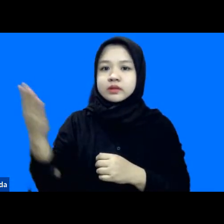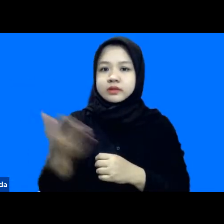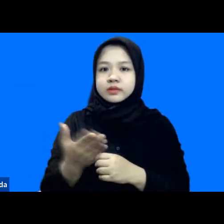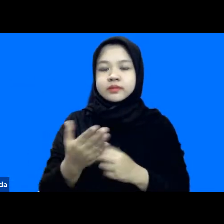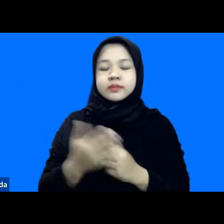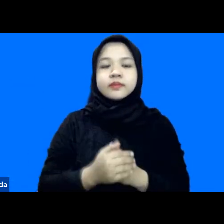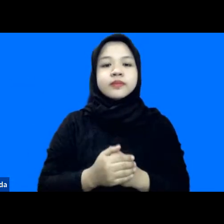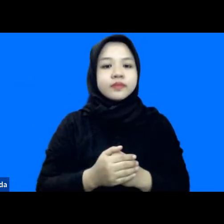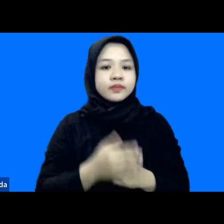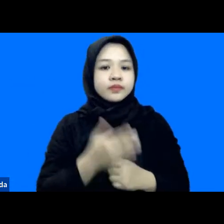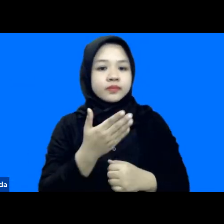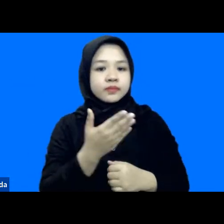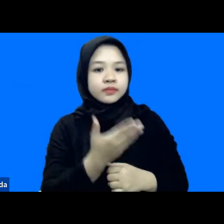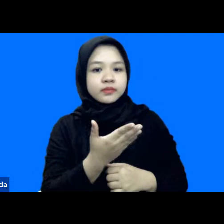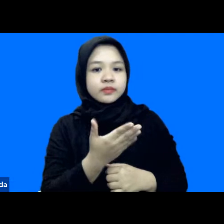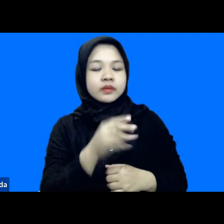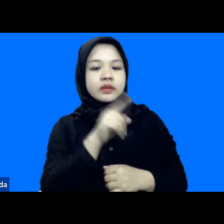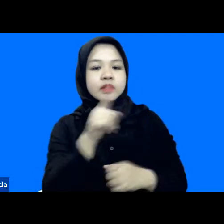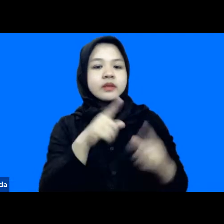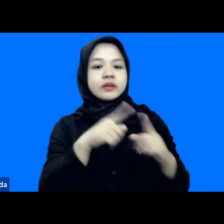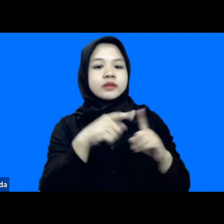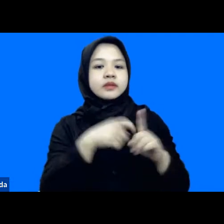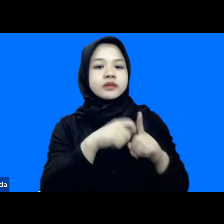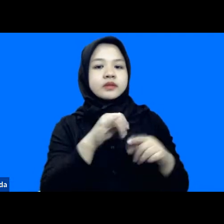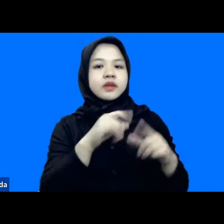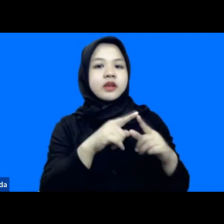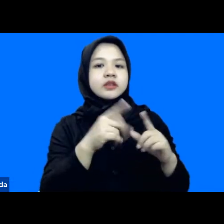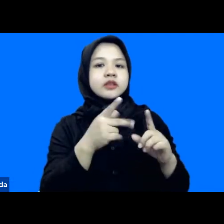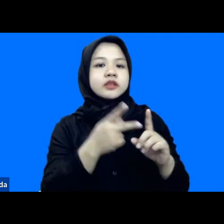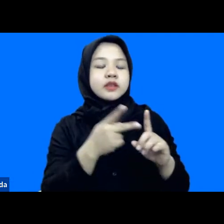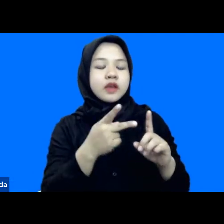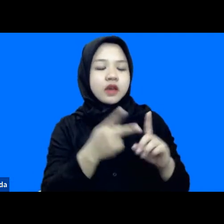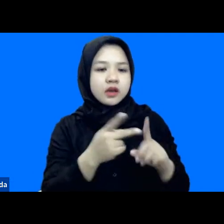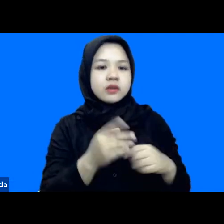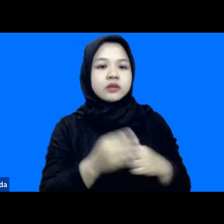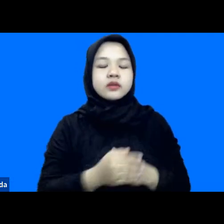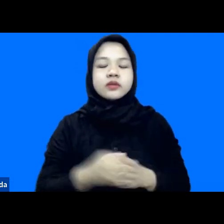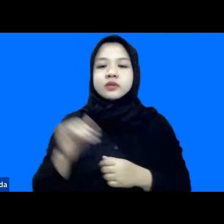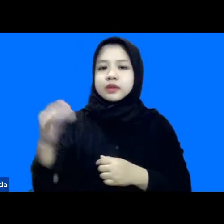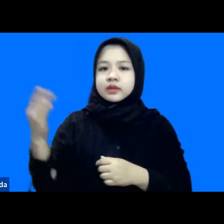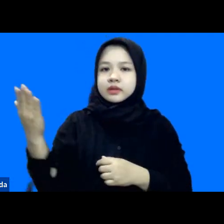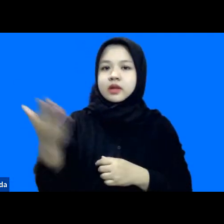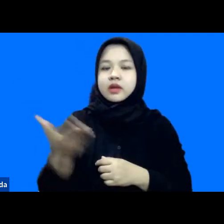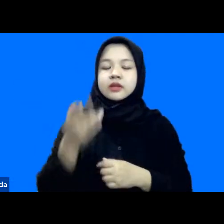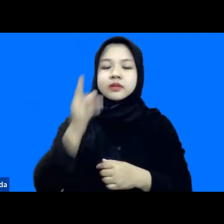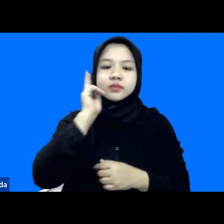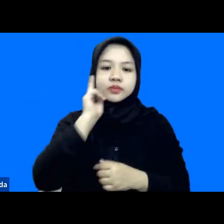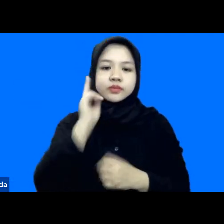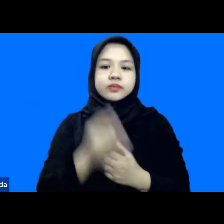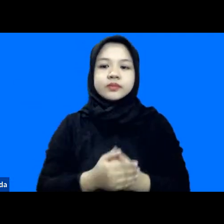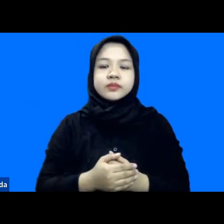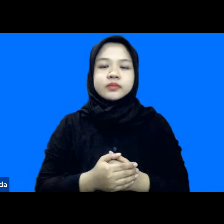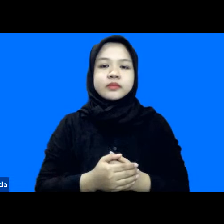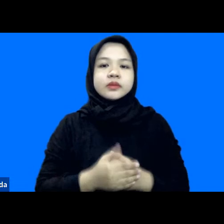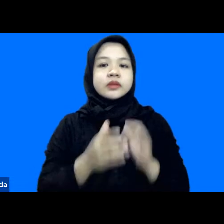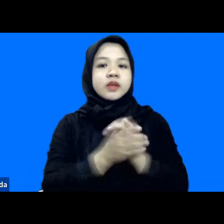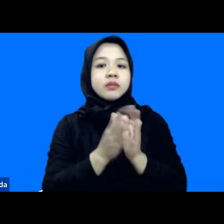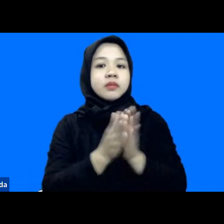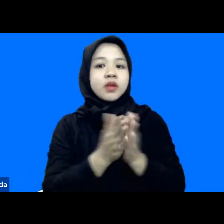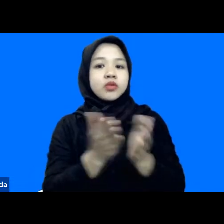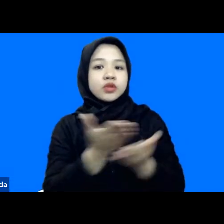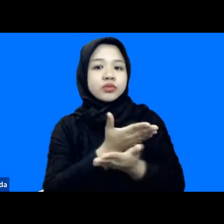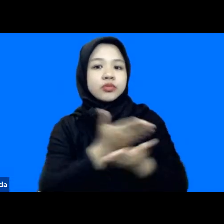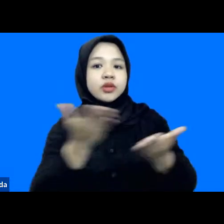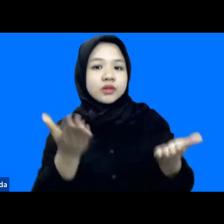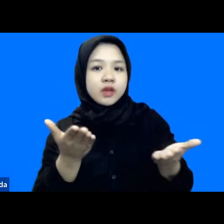iya Petri ya Zakiah oh Ibu Zakiah silahkan silahkan Ibu Zakiah salam kenal untuk semuanya